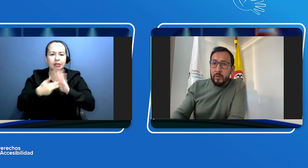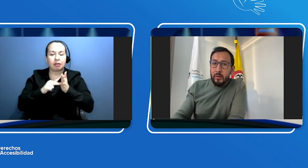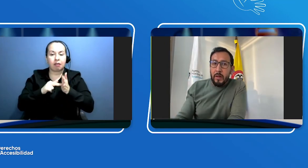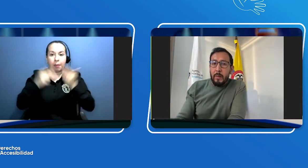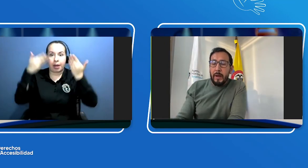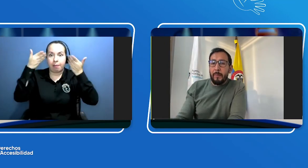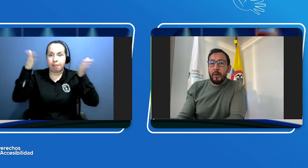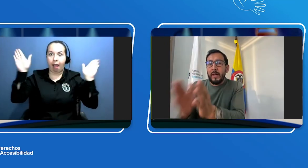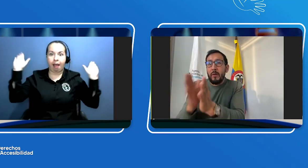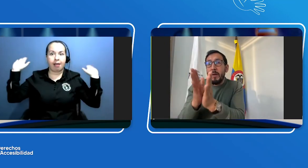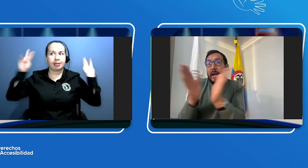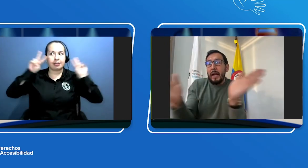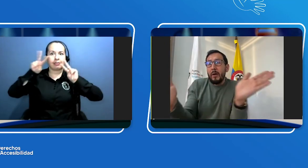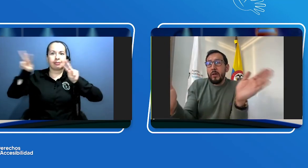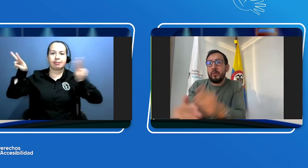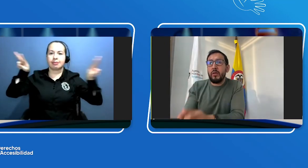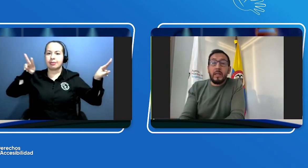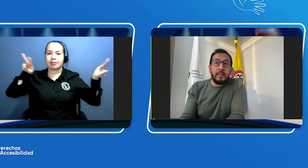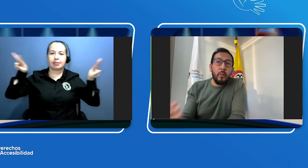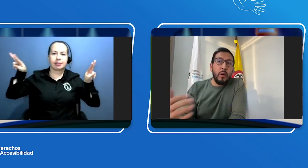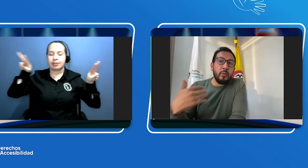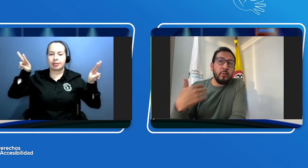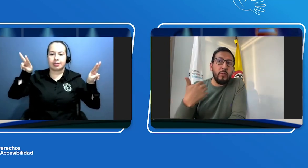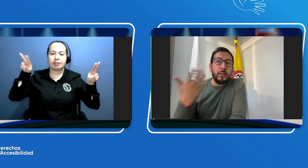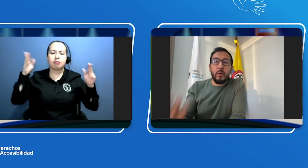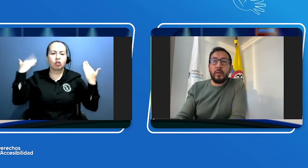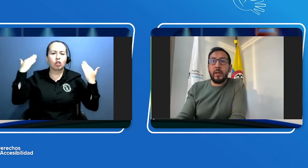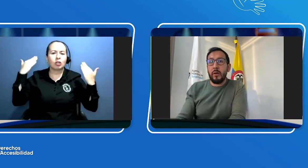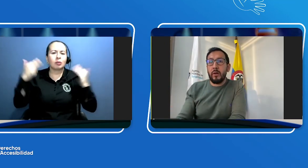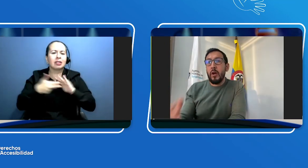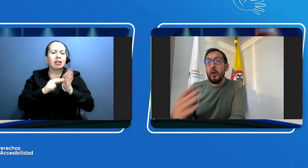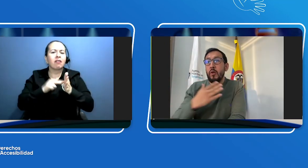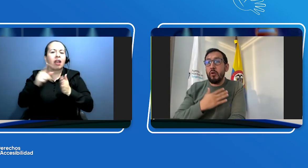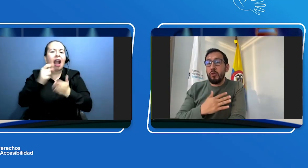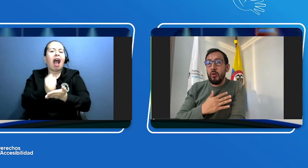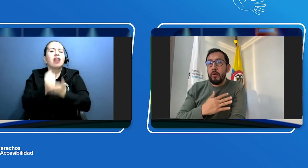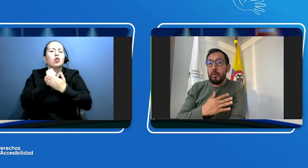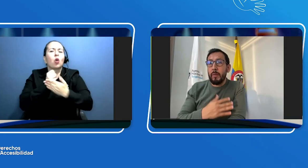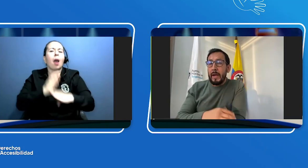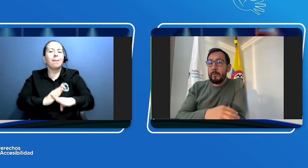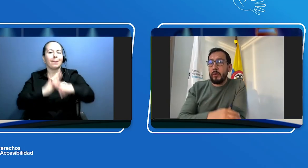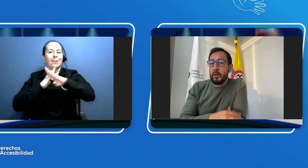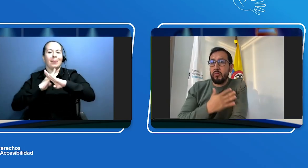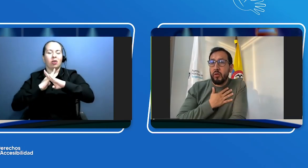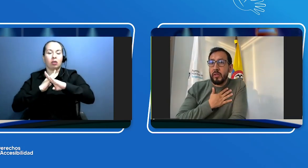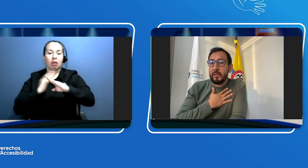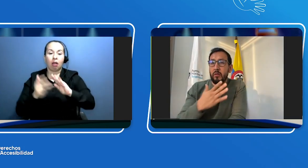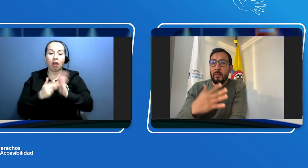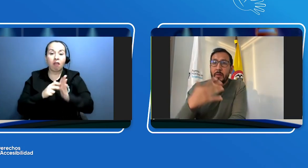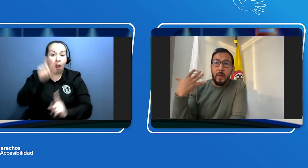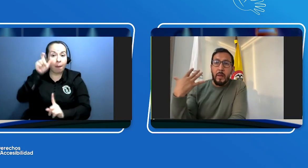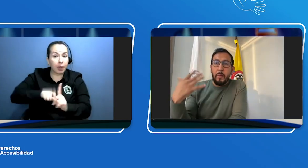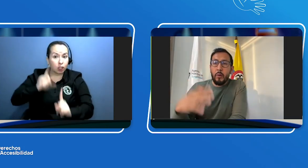para poder tener más rango de visión y se vuelve un factor protector no solo para las personas sordas sino también por la